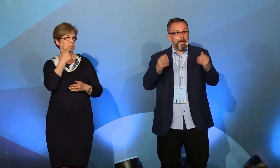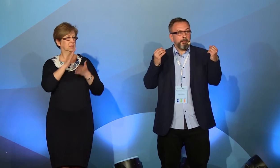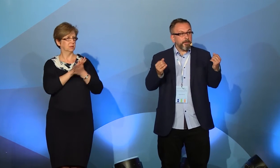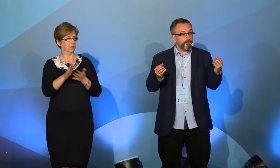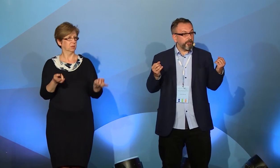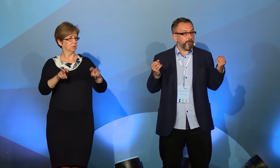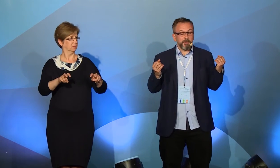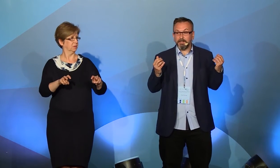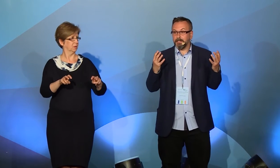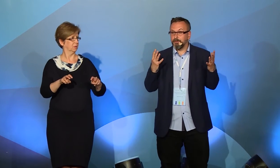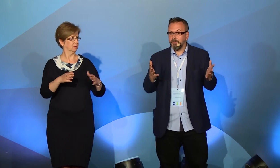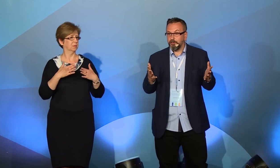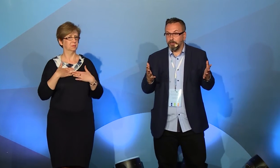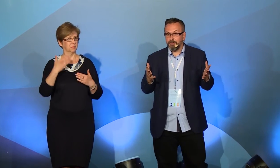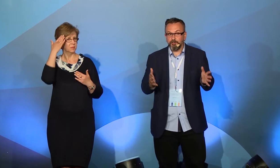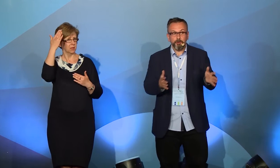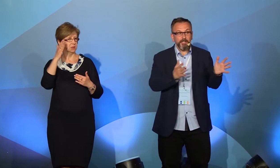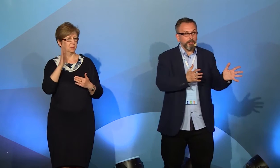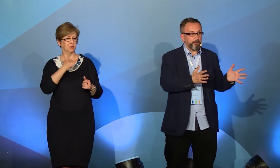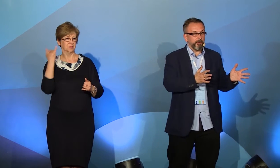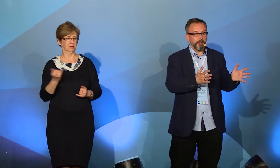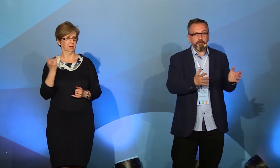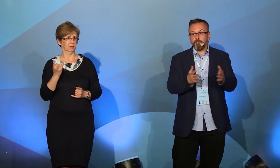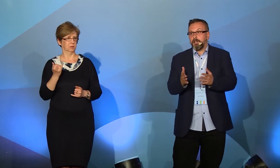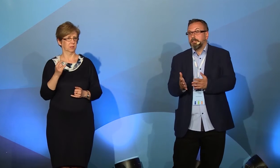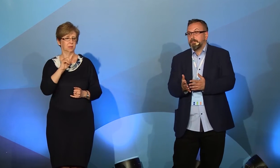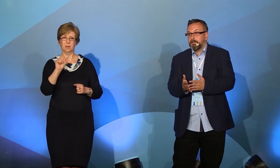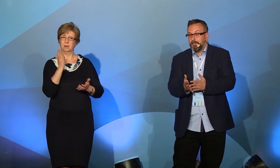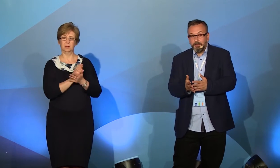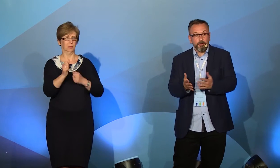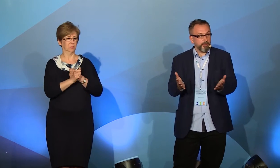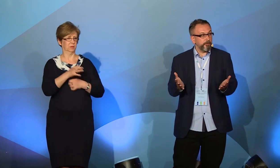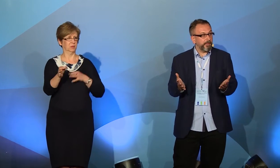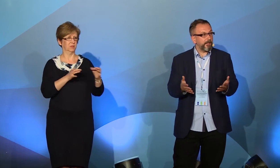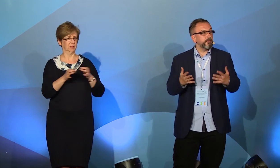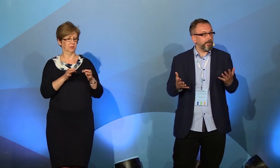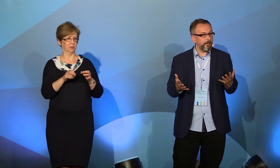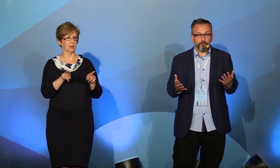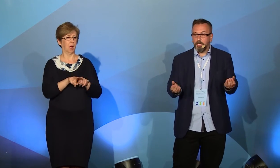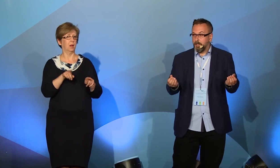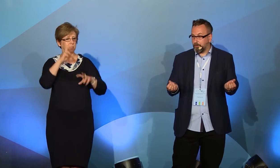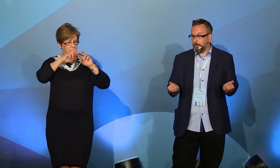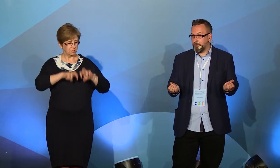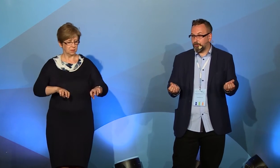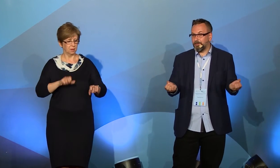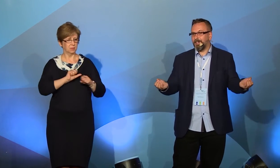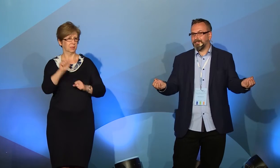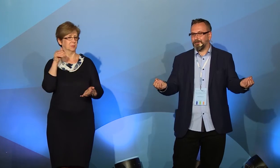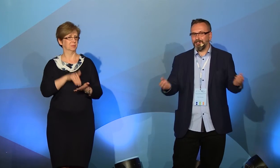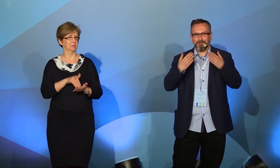Mam nadzieję, że ta problematyka na uniwersytecie będzie zawsze, bo nie tylko z powodów historycznych, ale i tych, o których mówię teraz, badawczych, jest tutaj potrzebna. Tak uważam